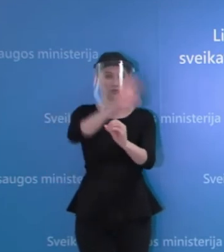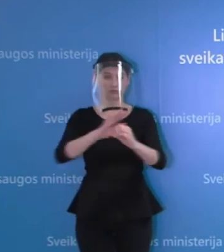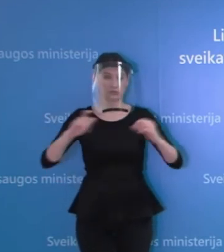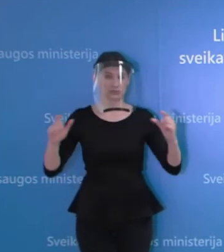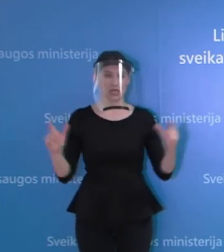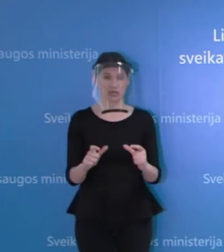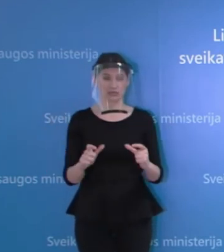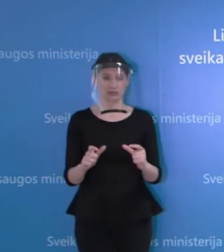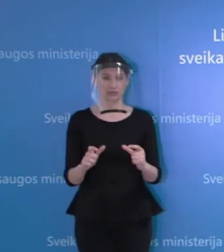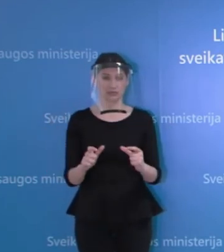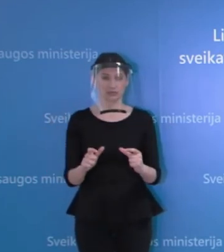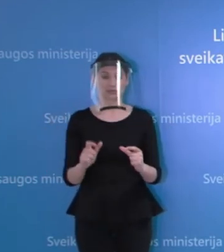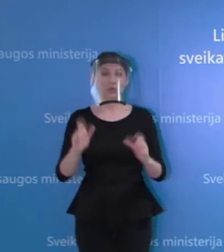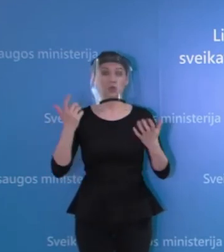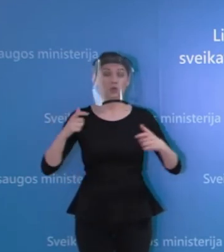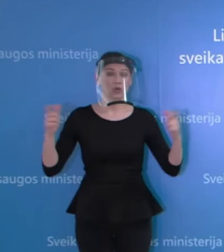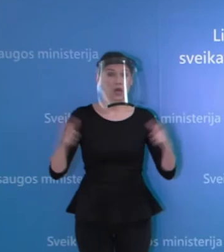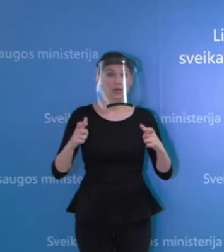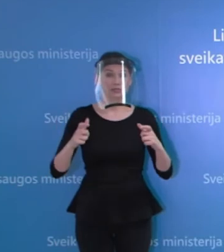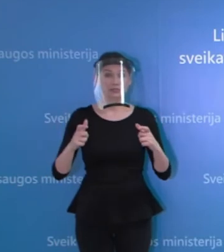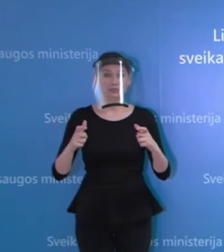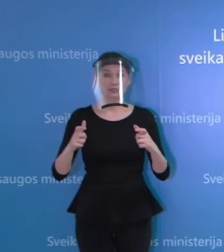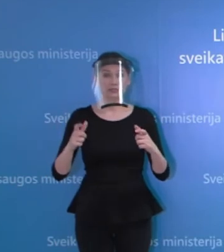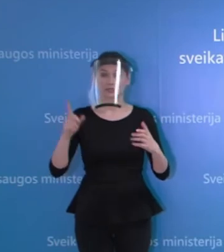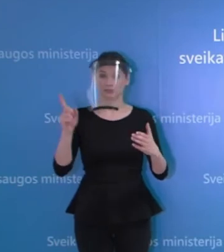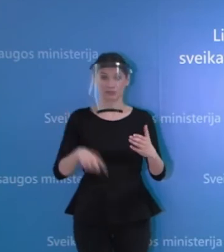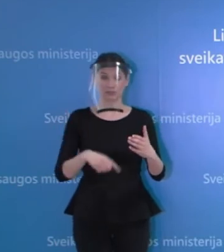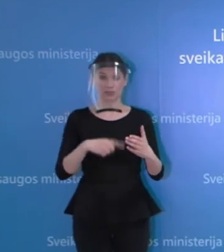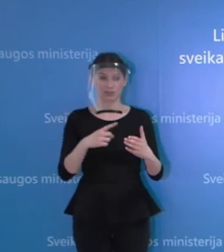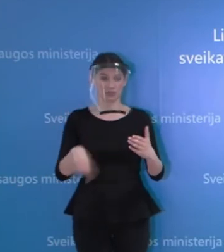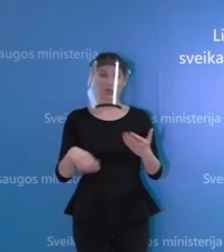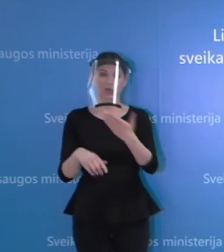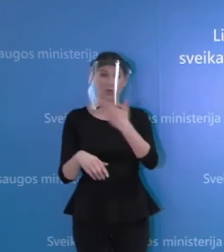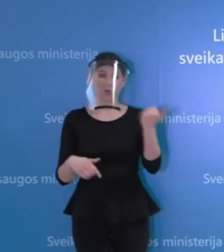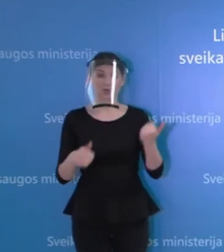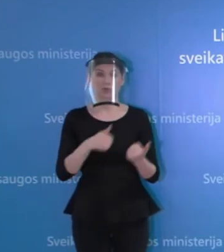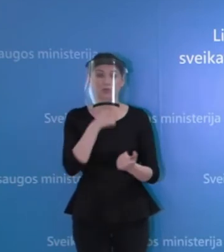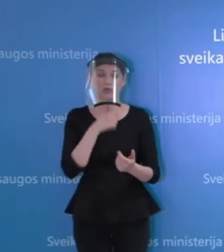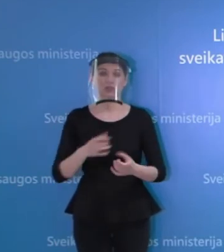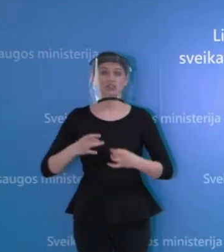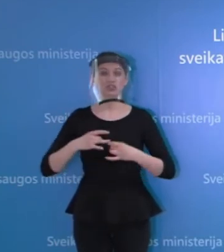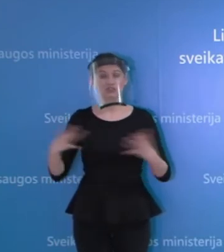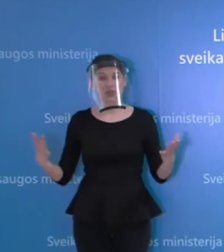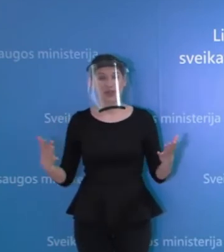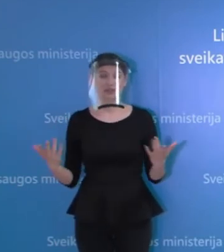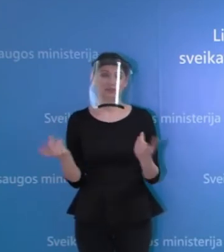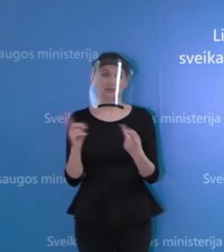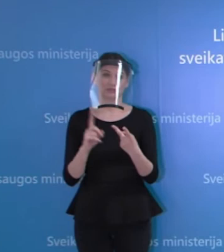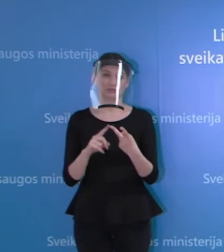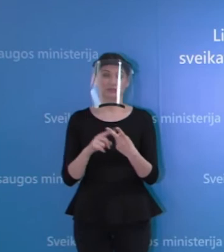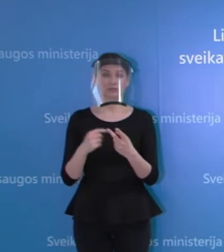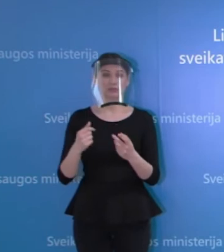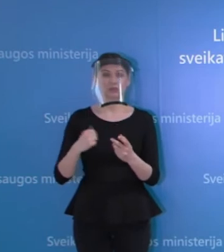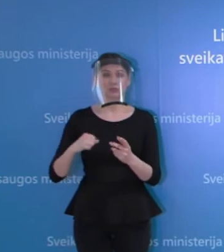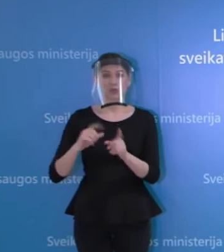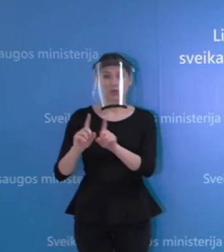karantina net ir neatsšaukus, neatsšaukus priemonių, kurios galioja tiek renginiam, tiek atstumo